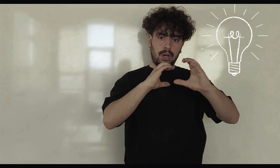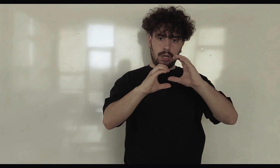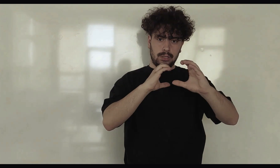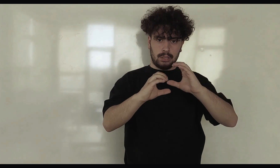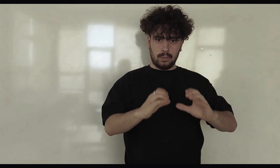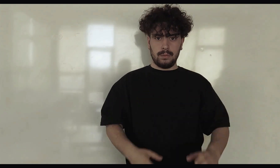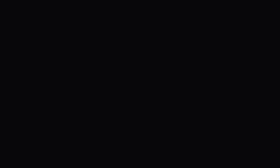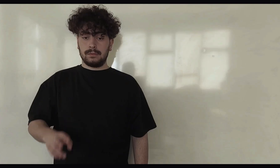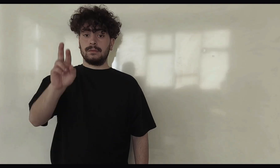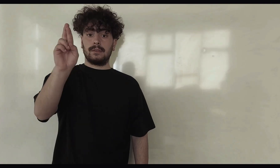de comunicação.